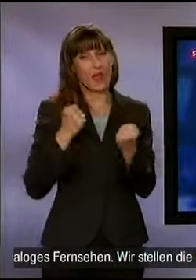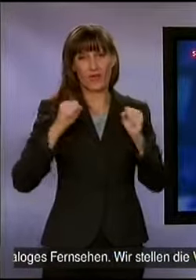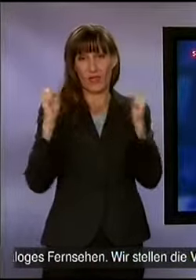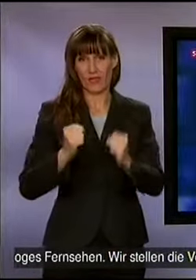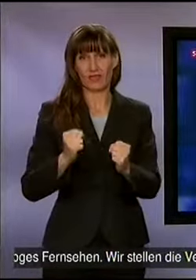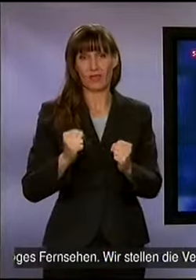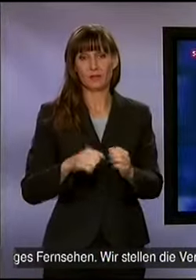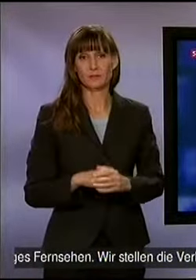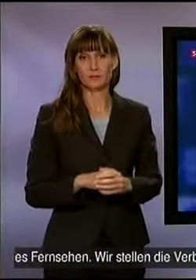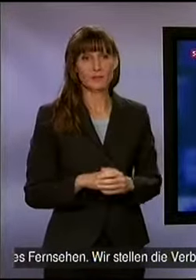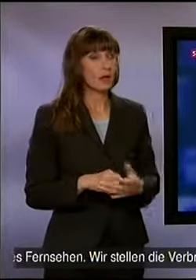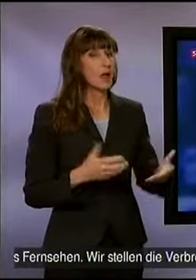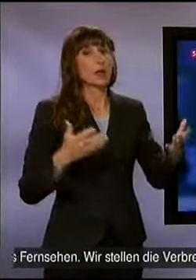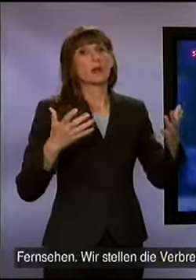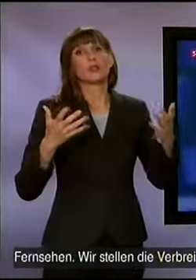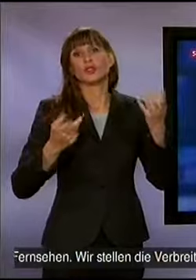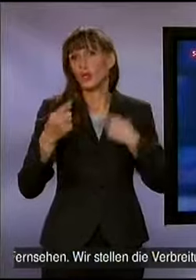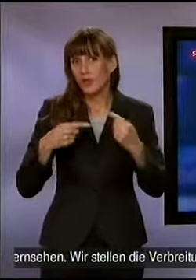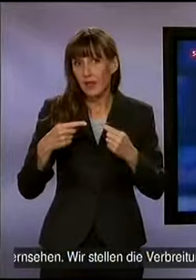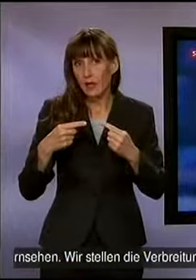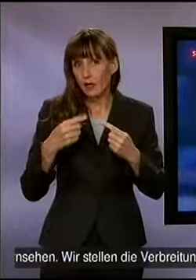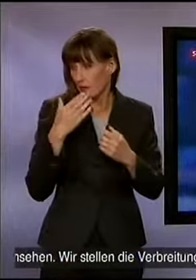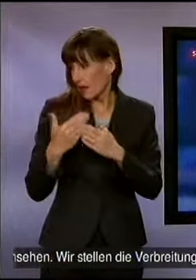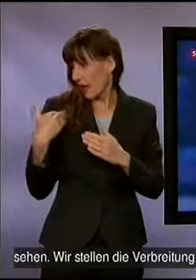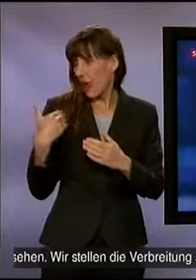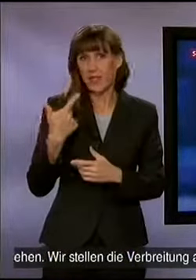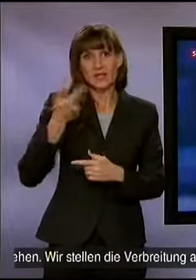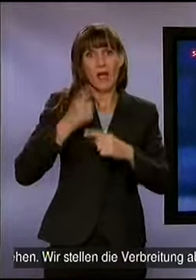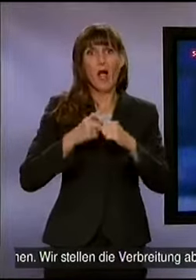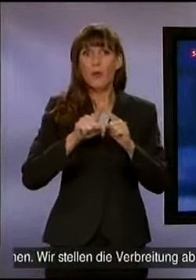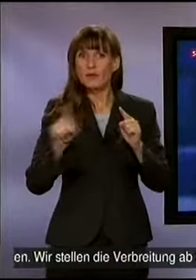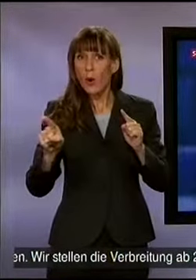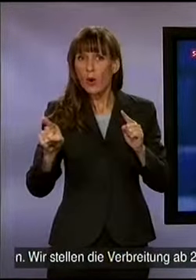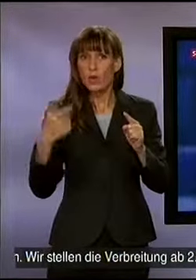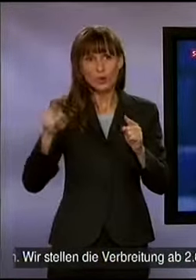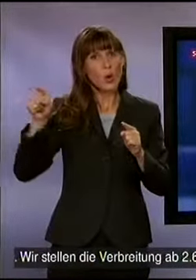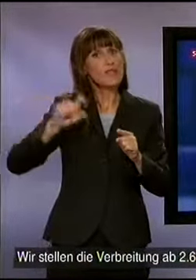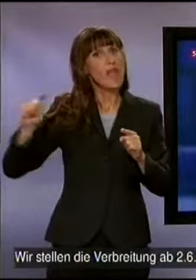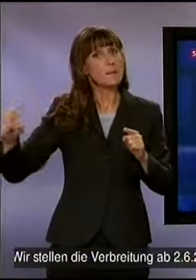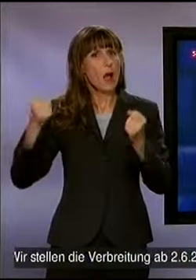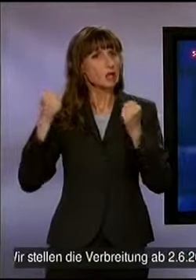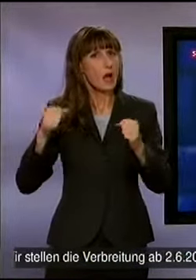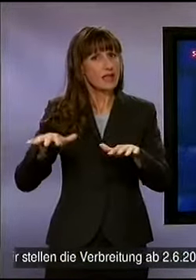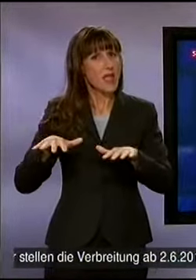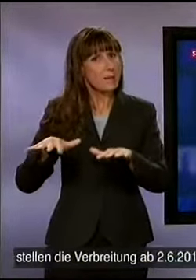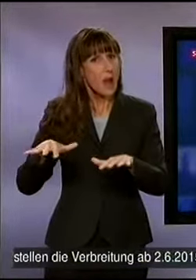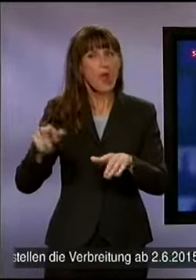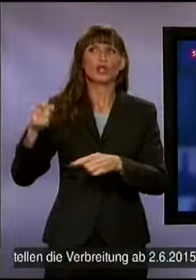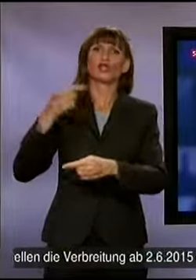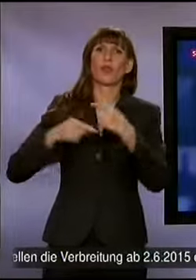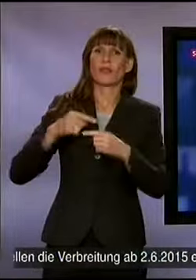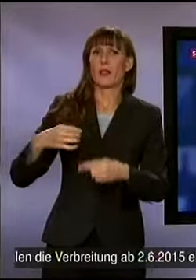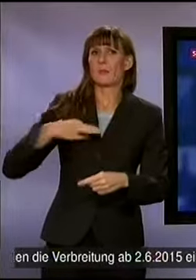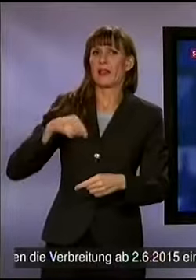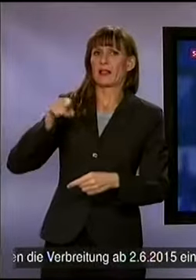Nicht schon wieder. Nur zweieinhalb Wochen nach dem verheerenden Erdbeben in Nepal ist das katastrophengeplagte Land wieder